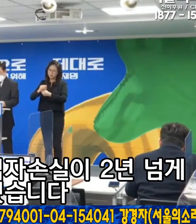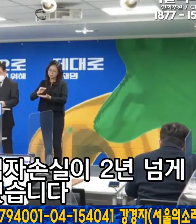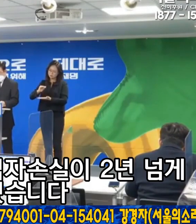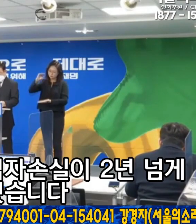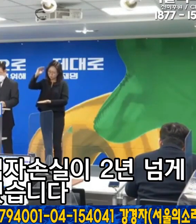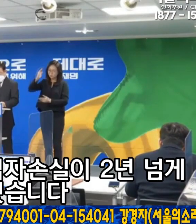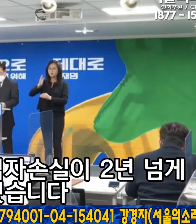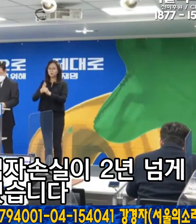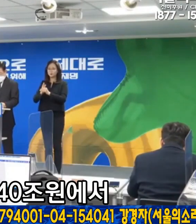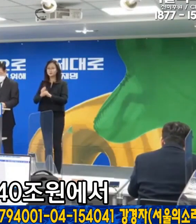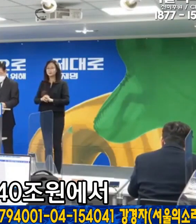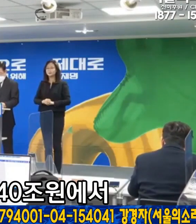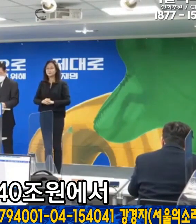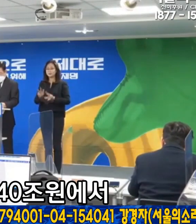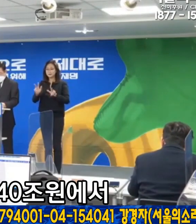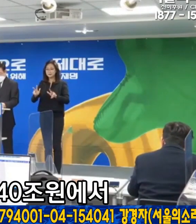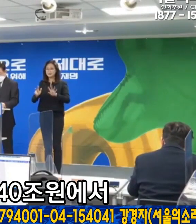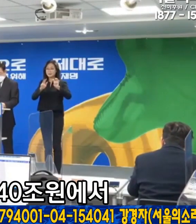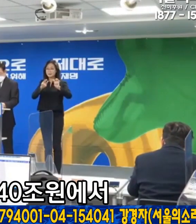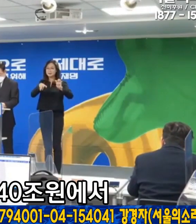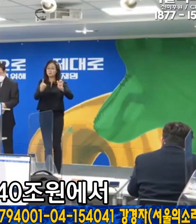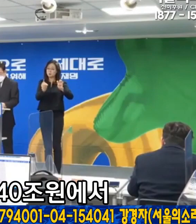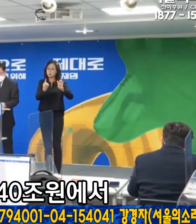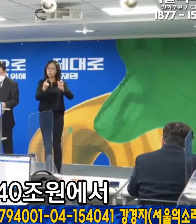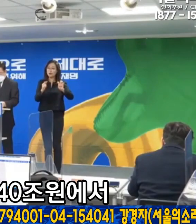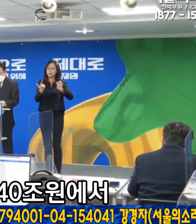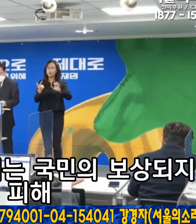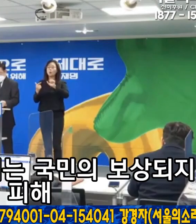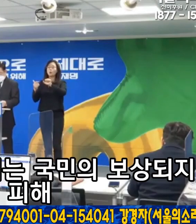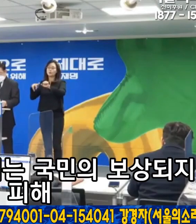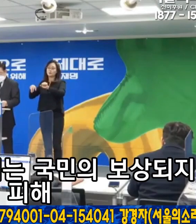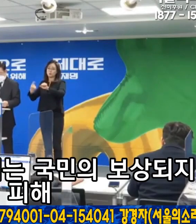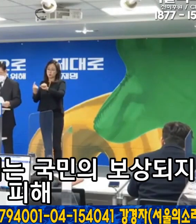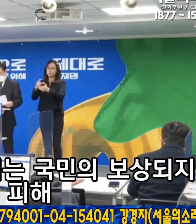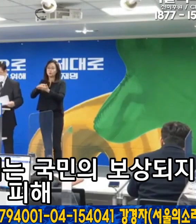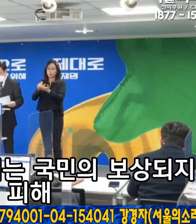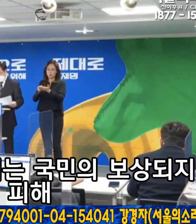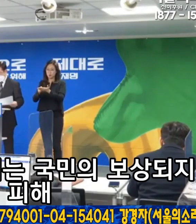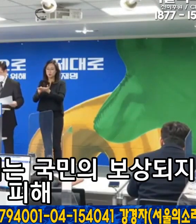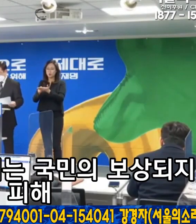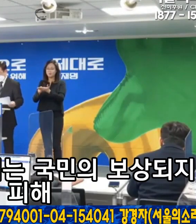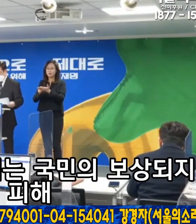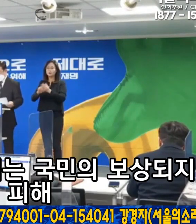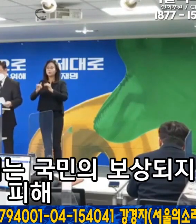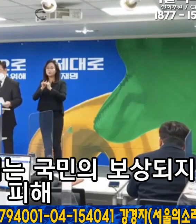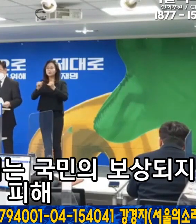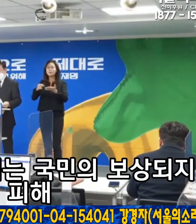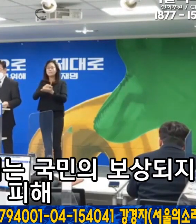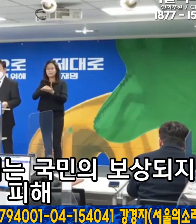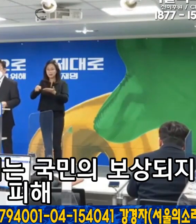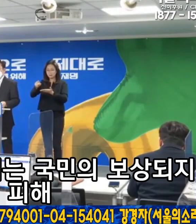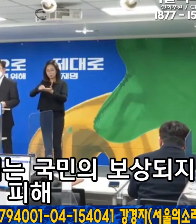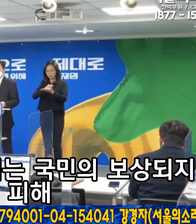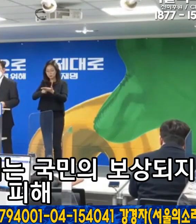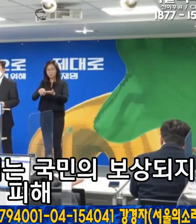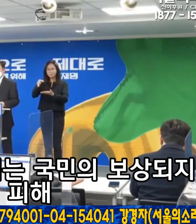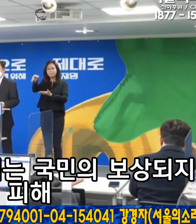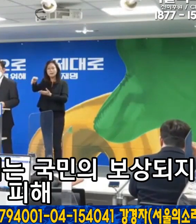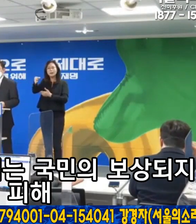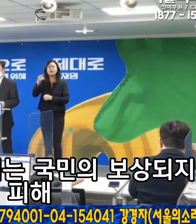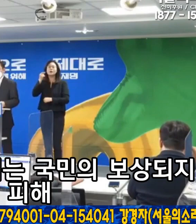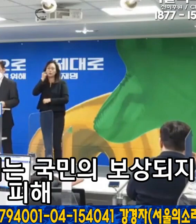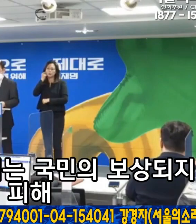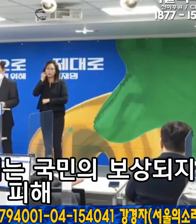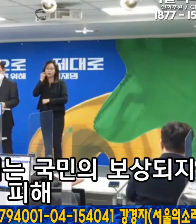누적됐습니다. 지금까지 40조원에서 50조원으로 추산되는 국민의 보상되지